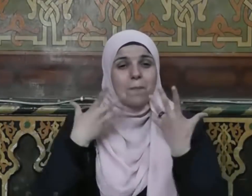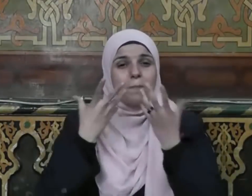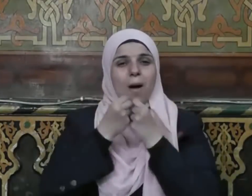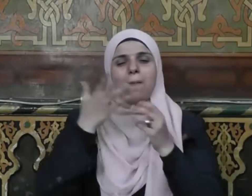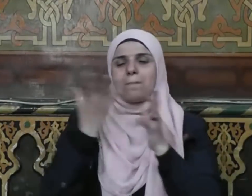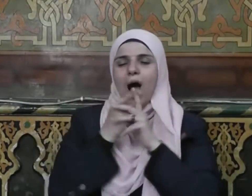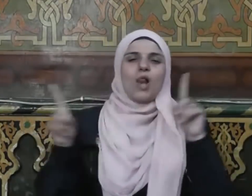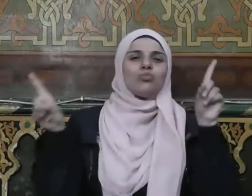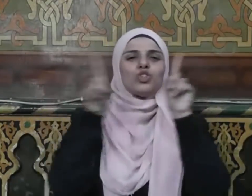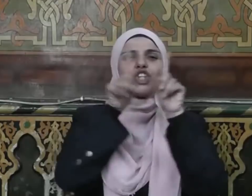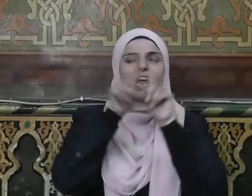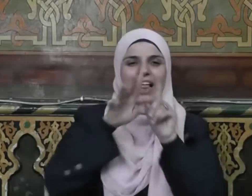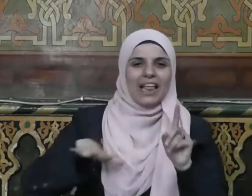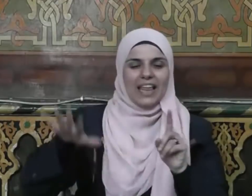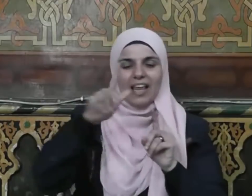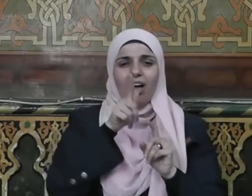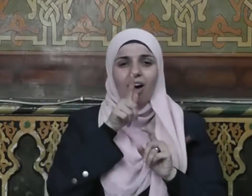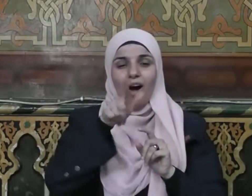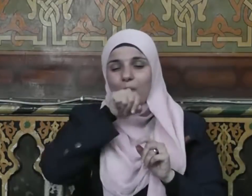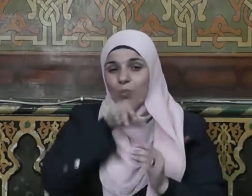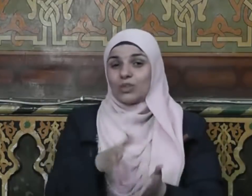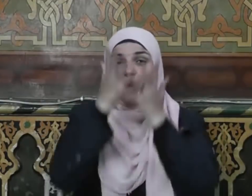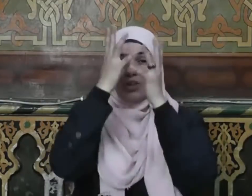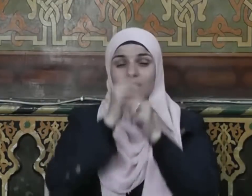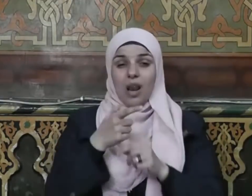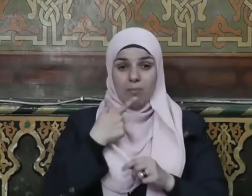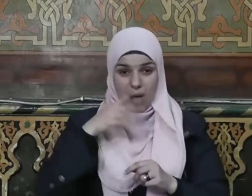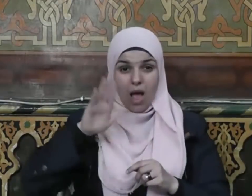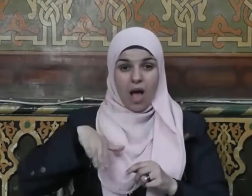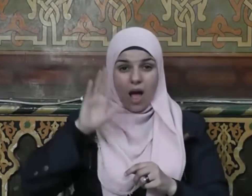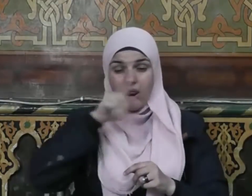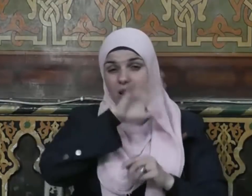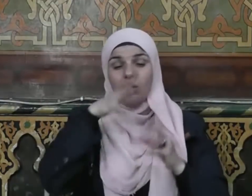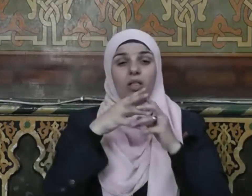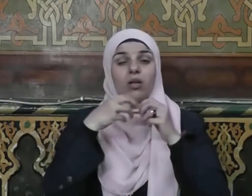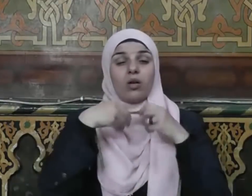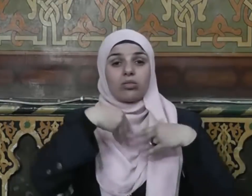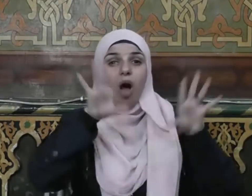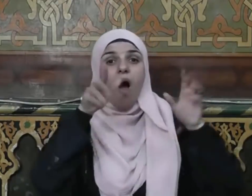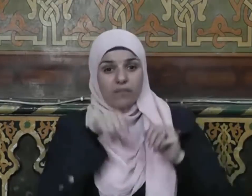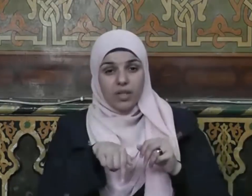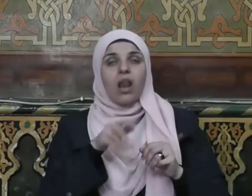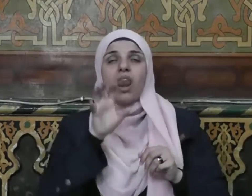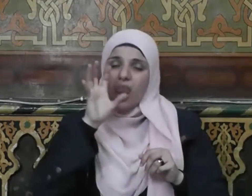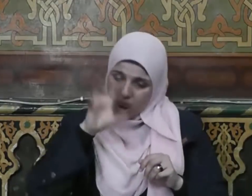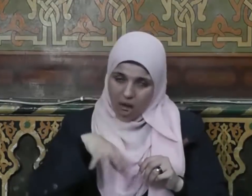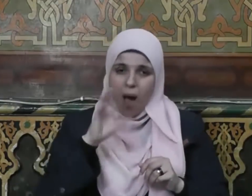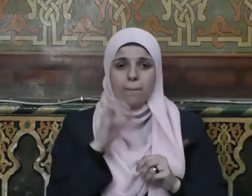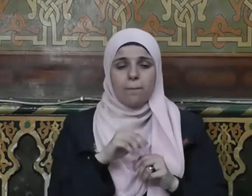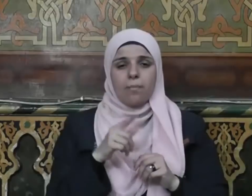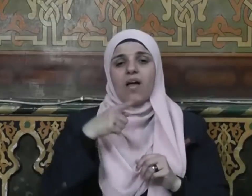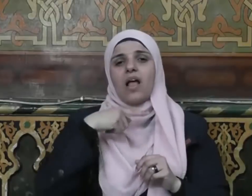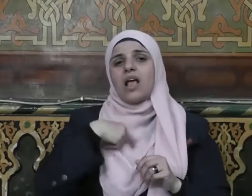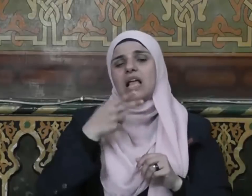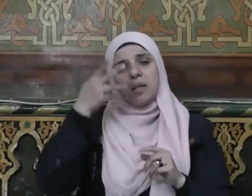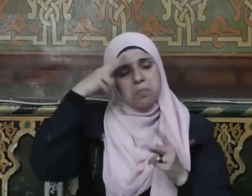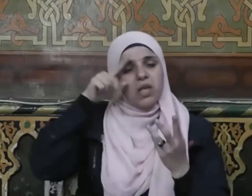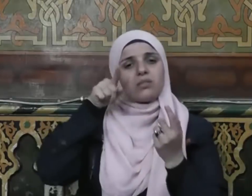بينهم وبين المشركين فقال لهم هل تفقدون من أحد قالوا نعم فلانا